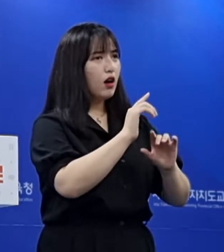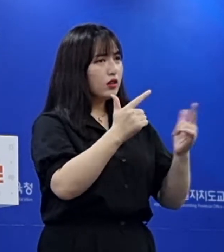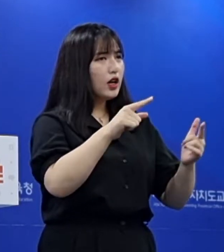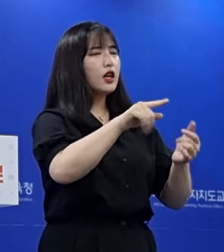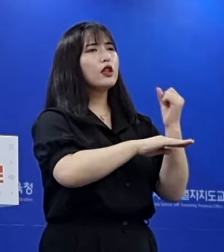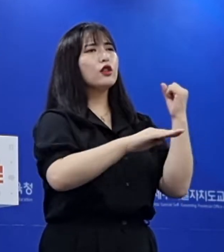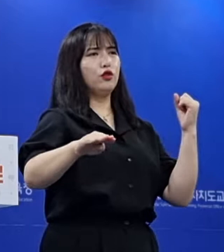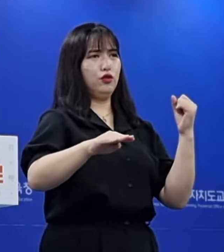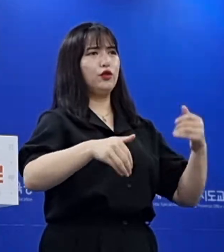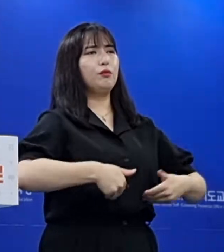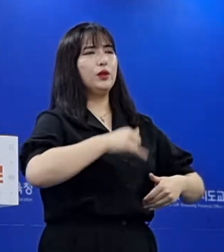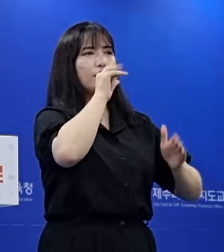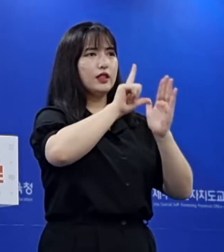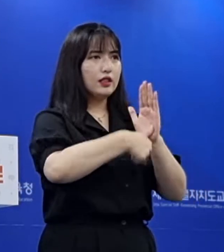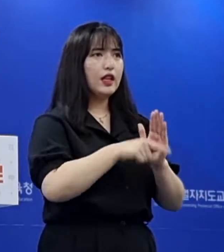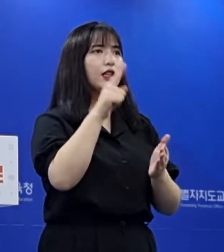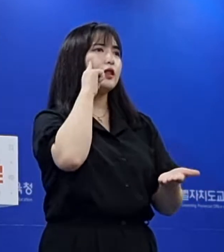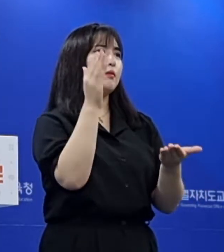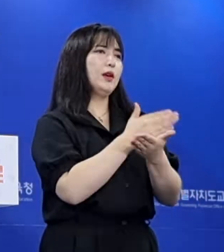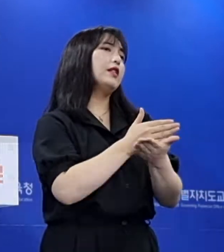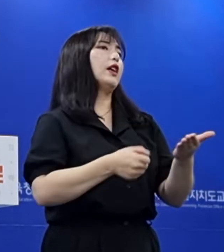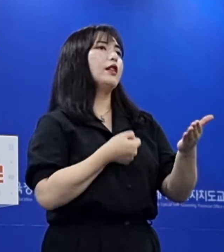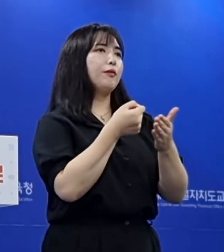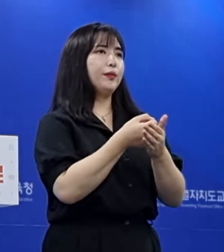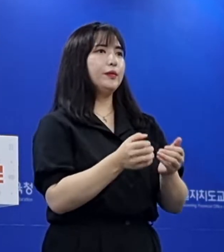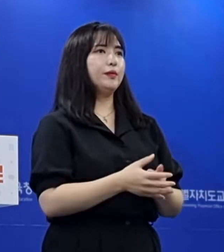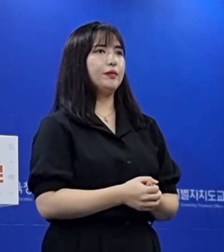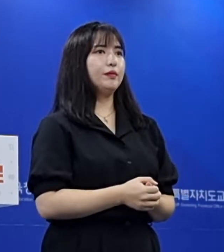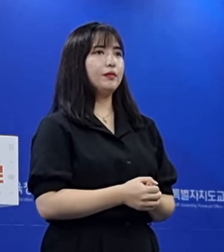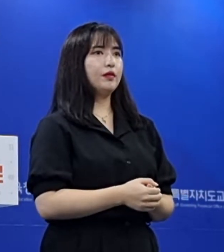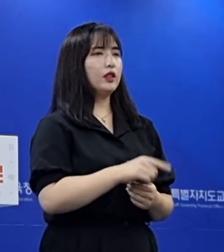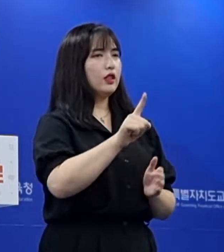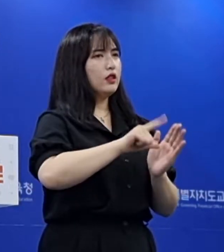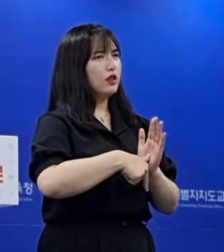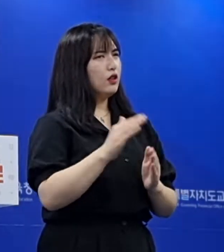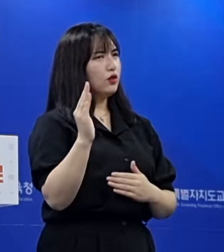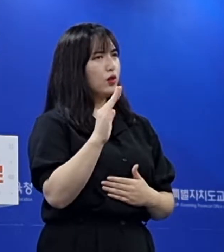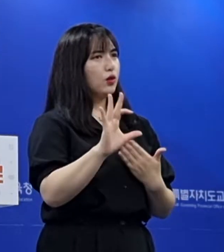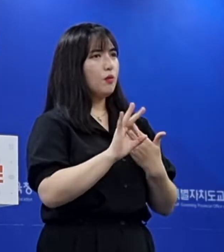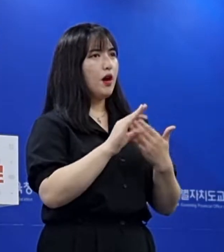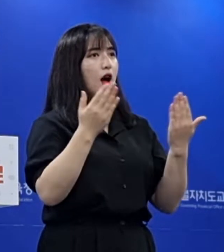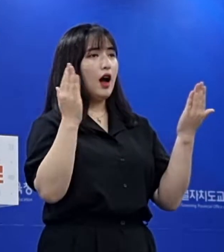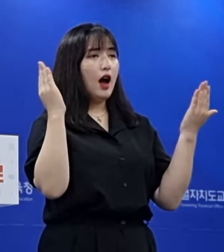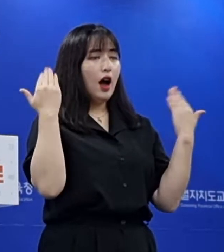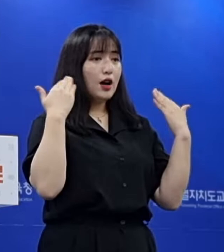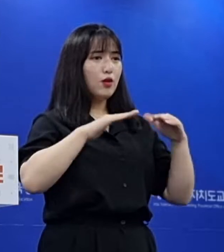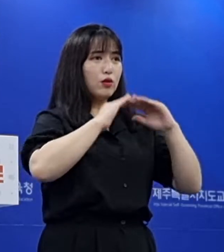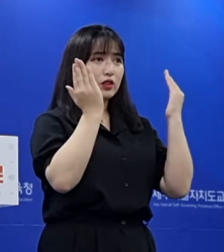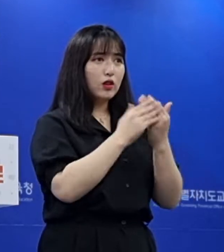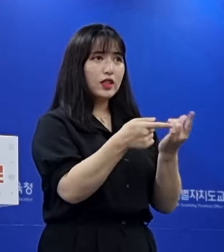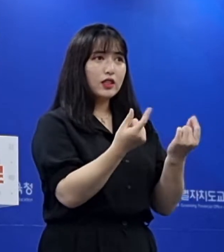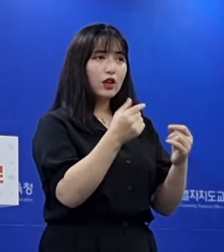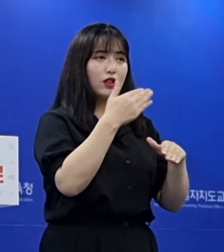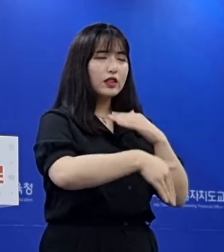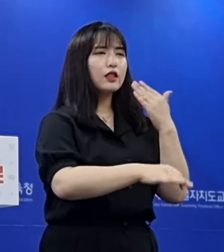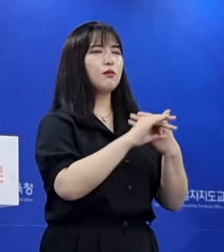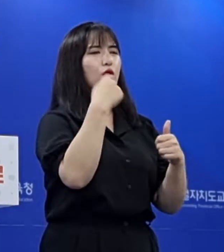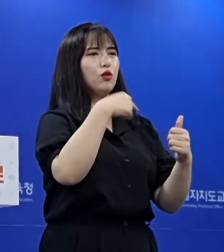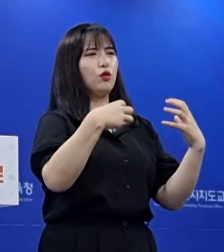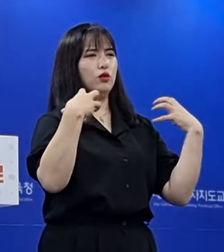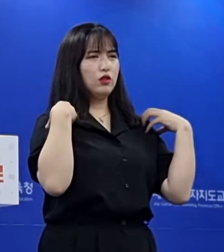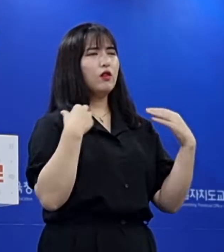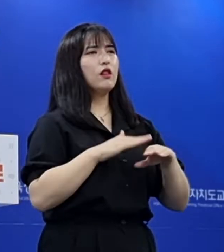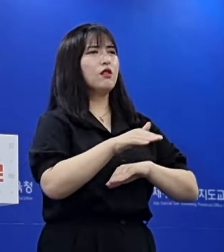될 필요가 있을 때 역시 또 판단이 될 것이고 그때쯤 되면 학교 전체가 만약 그런 문제가 될 때쯤 되면 교육청이